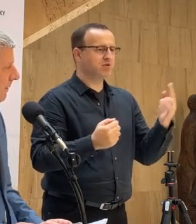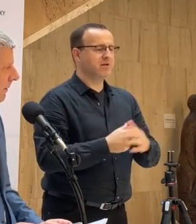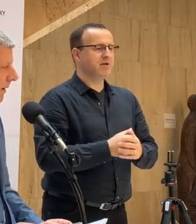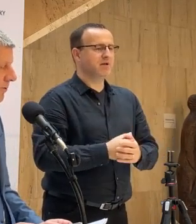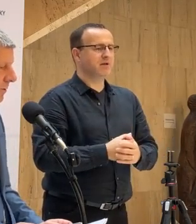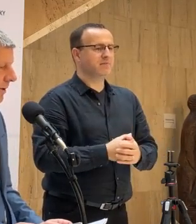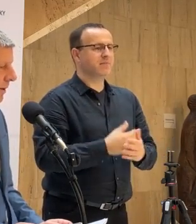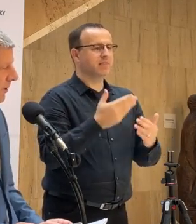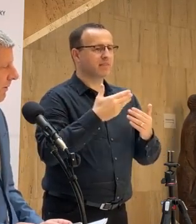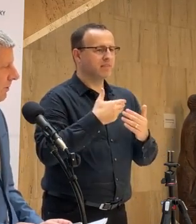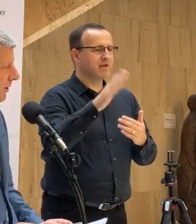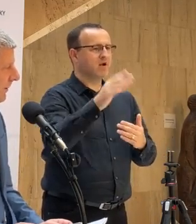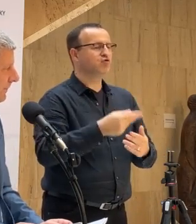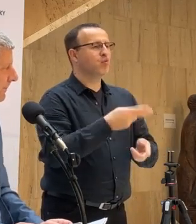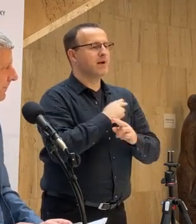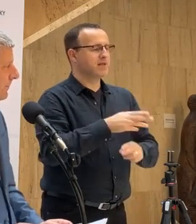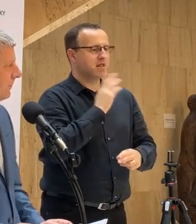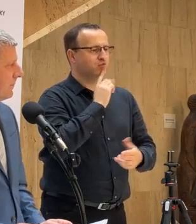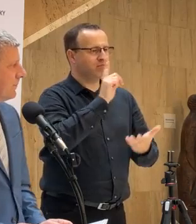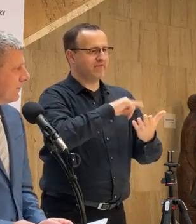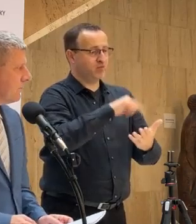ďalšiu mŕťa nemôžeme vylúčiť.